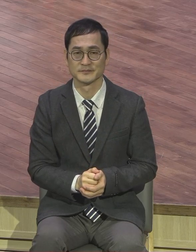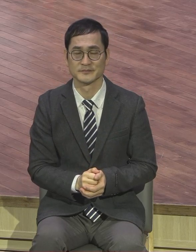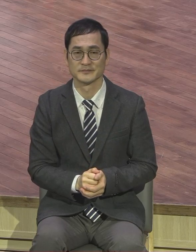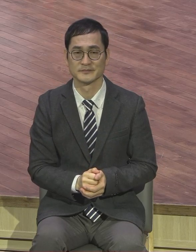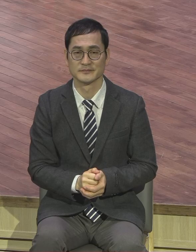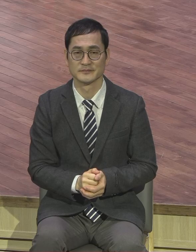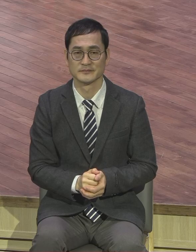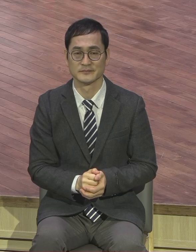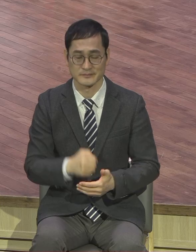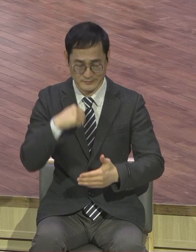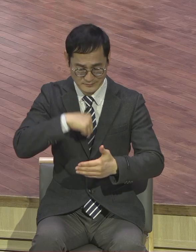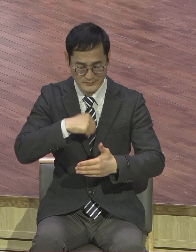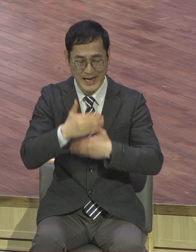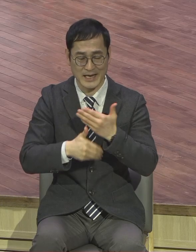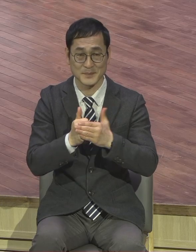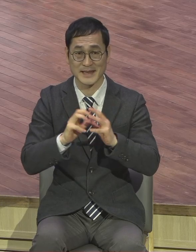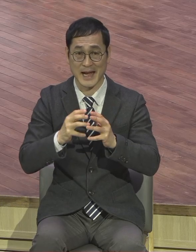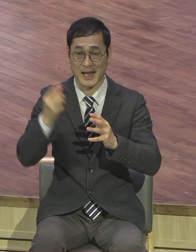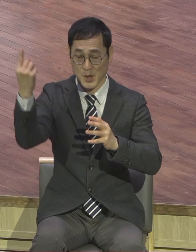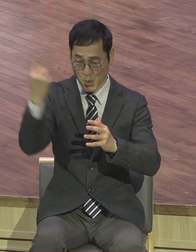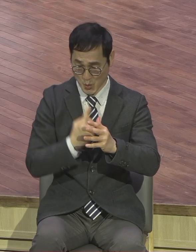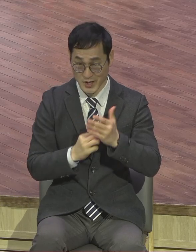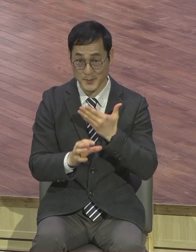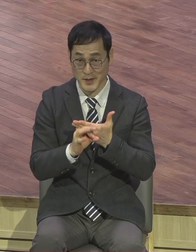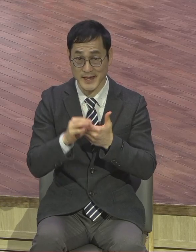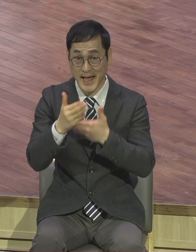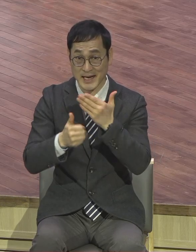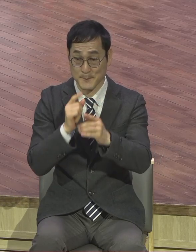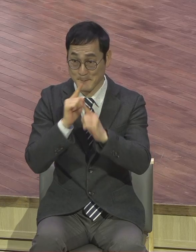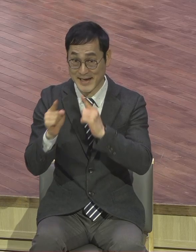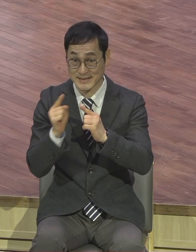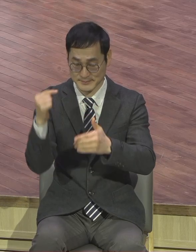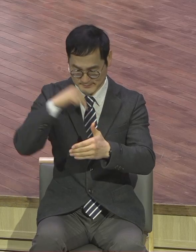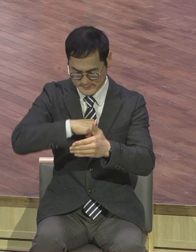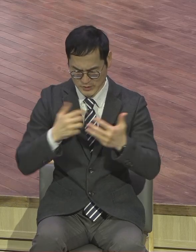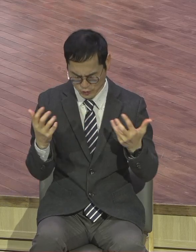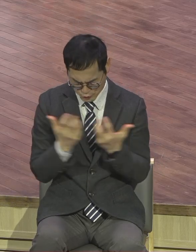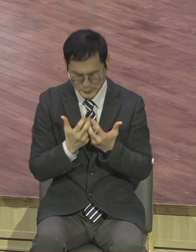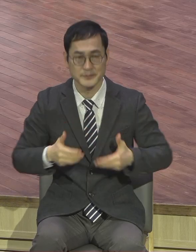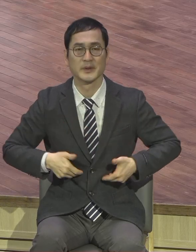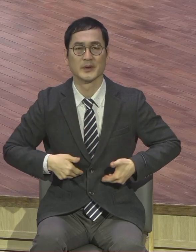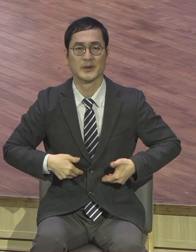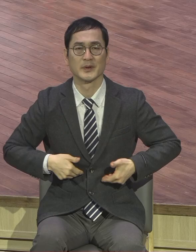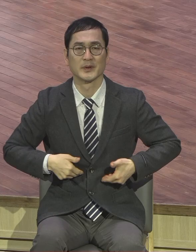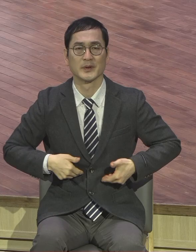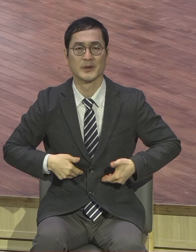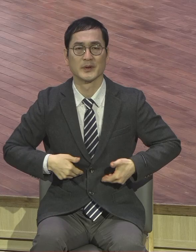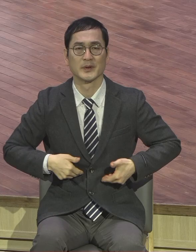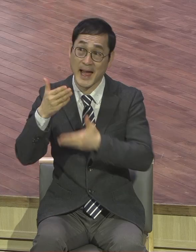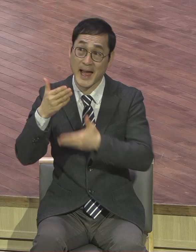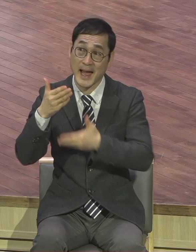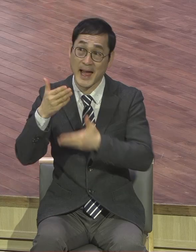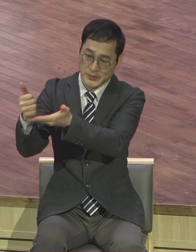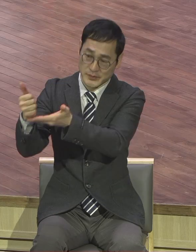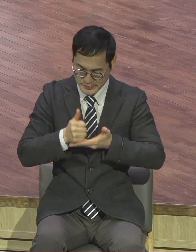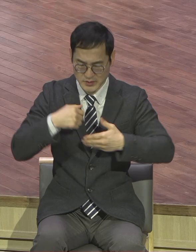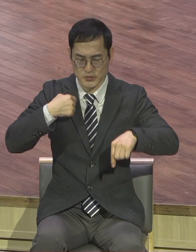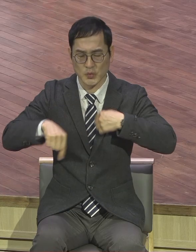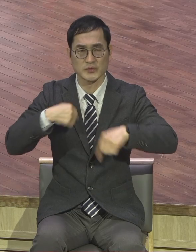하나님의 말씀이 여러분을 장악해야 됩니다. 하나님의 통치가 있어야 돼요. 내 마음대로 산다. 하나님의 나라